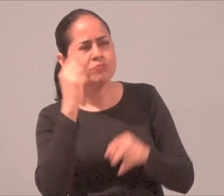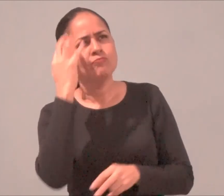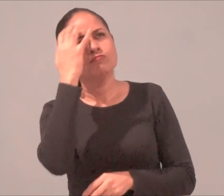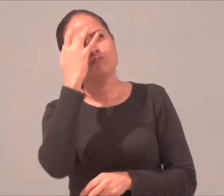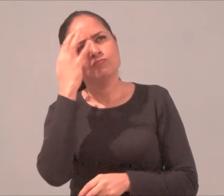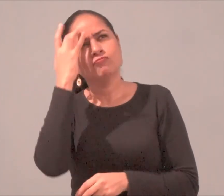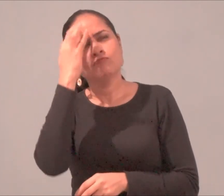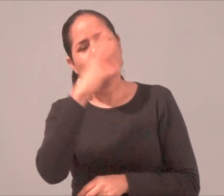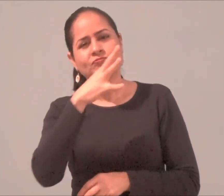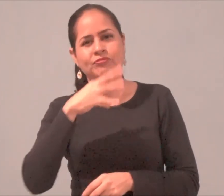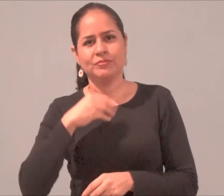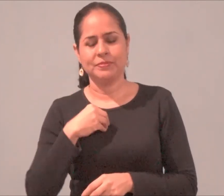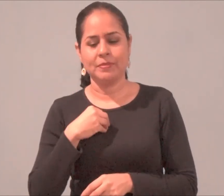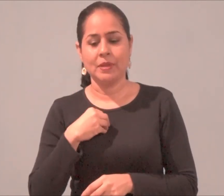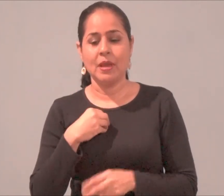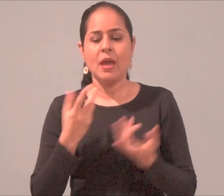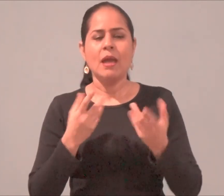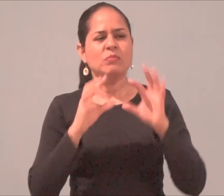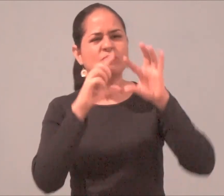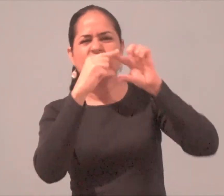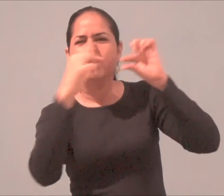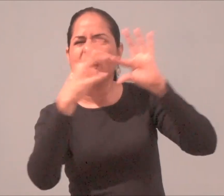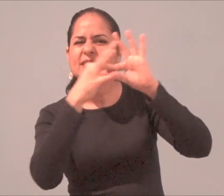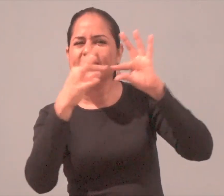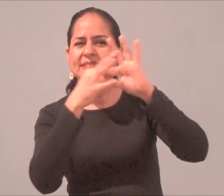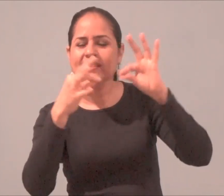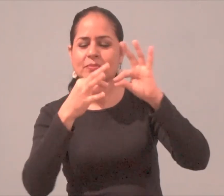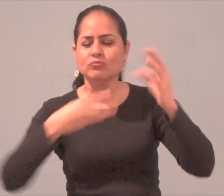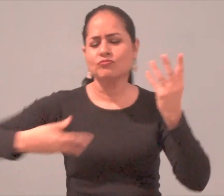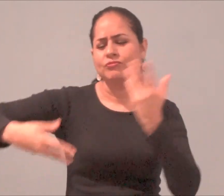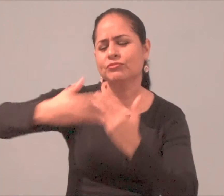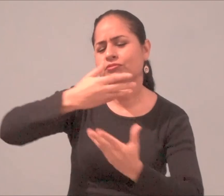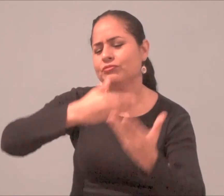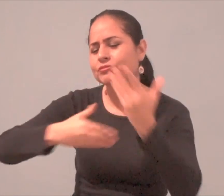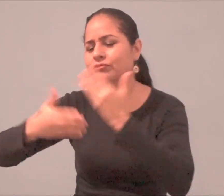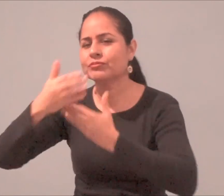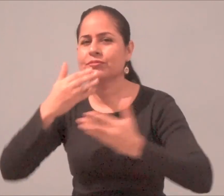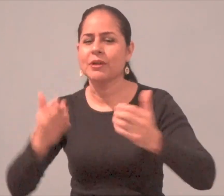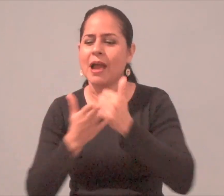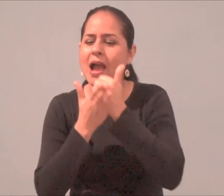compañía Abre esperanza Y nos acerca a los demás Y